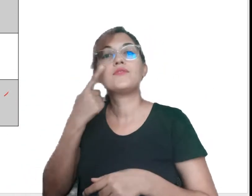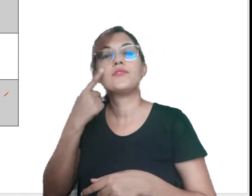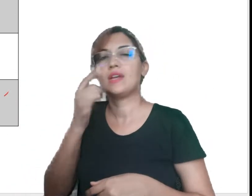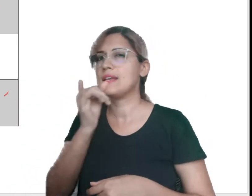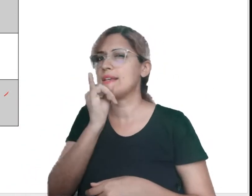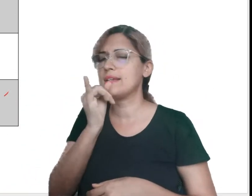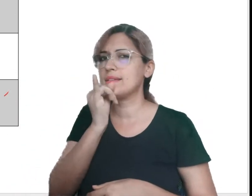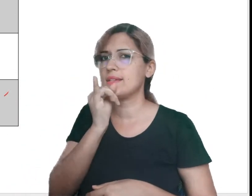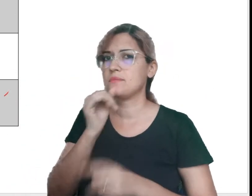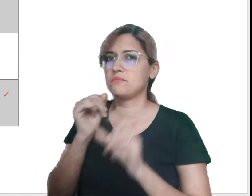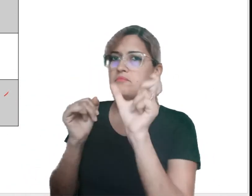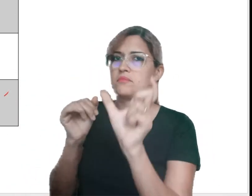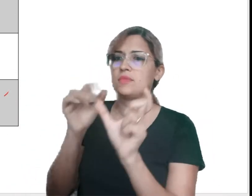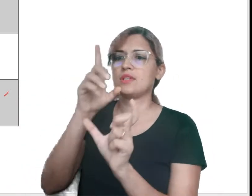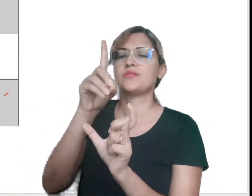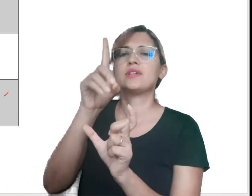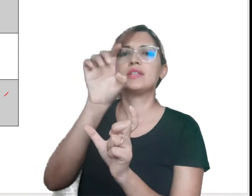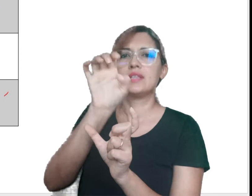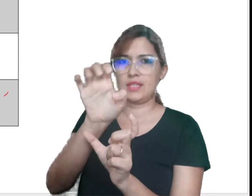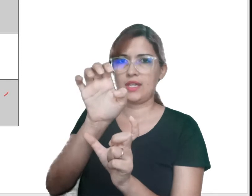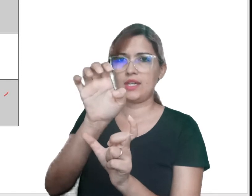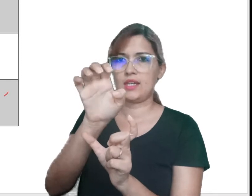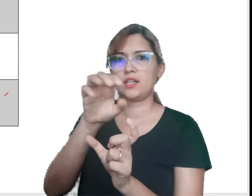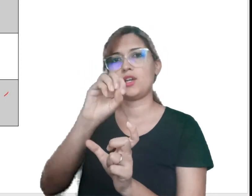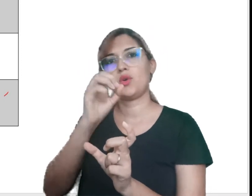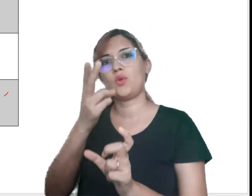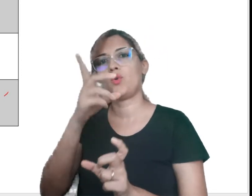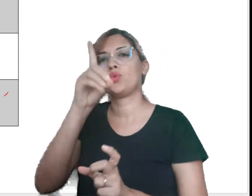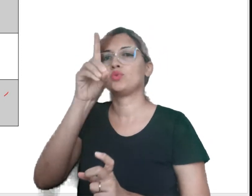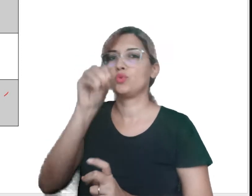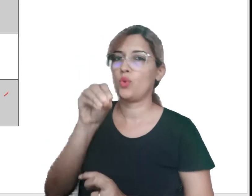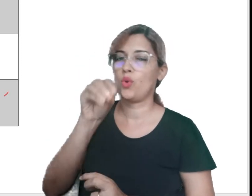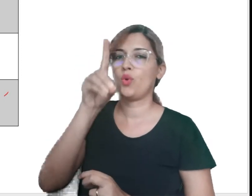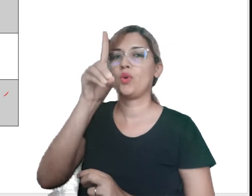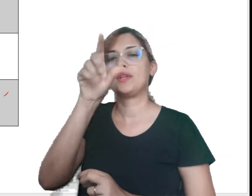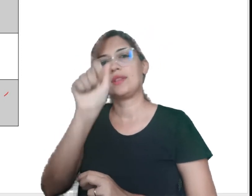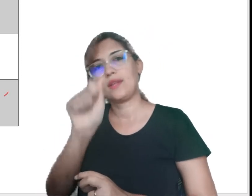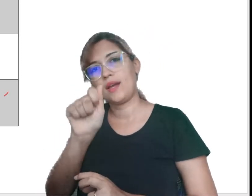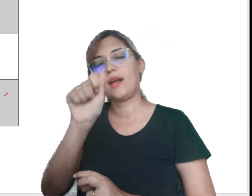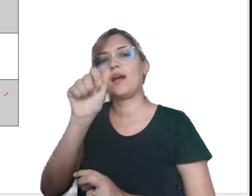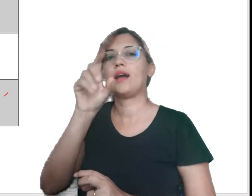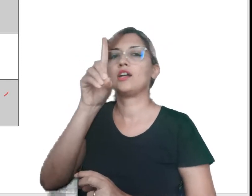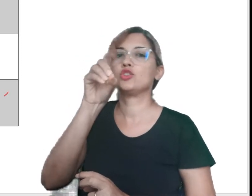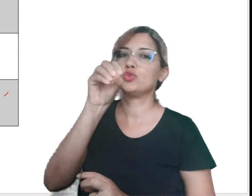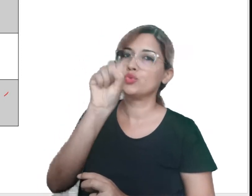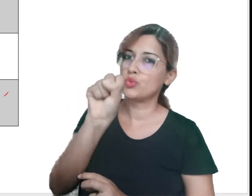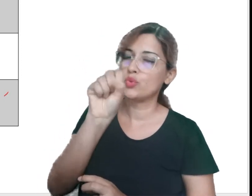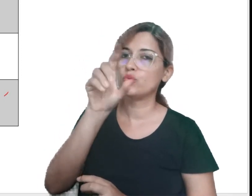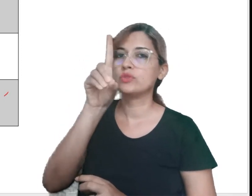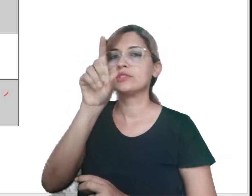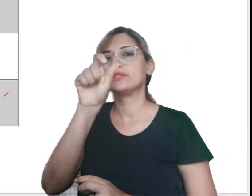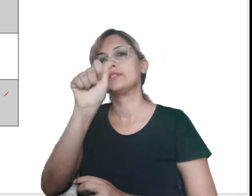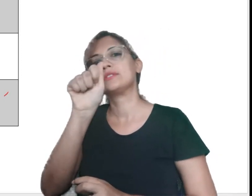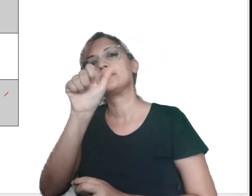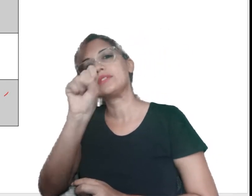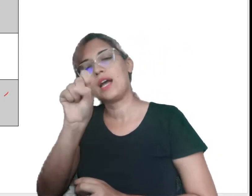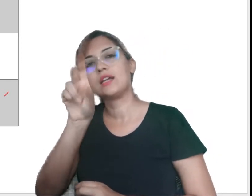Agora, veja como a preposição dê e suas contrações